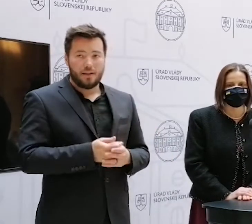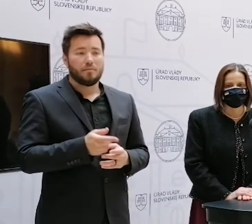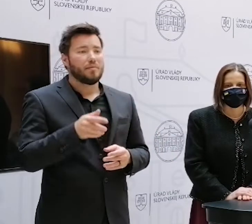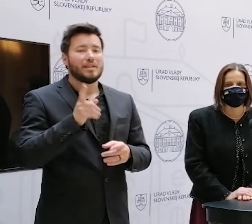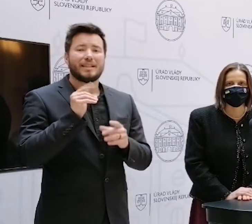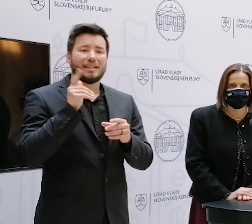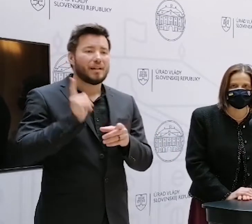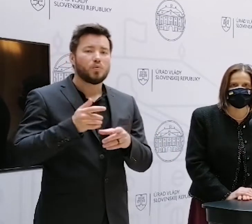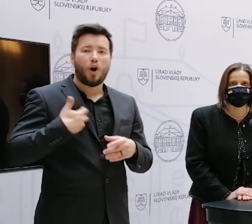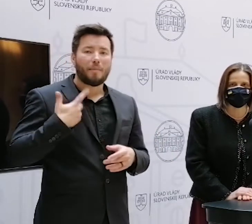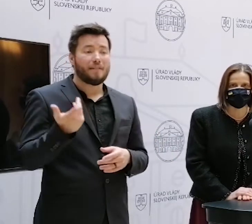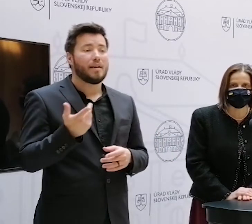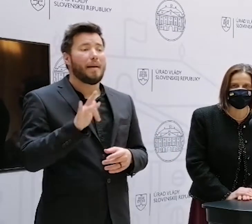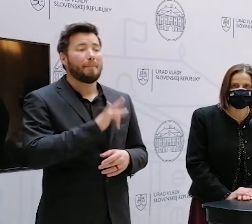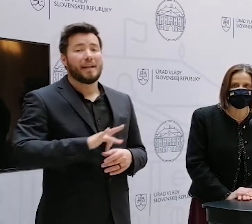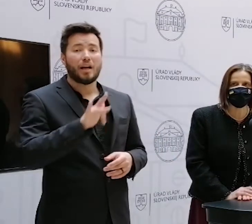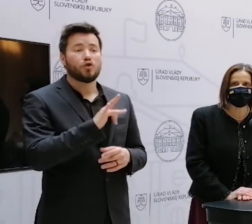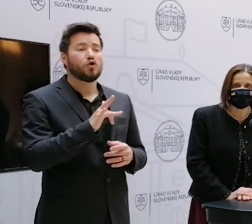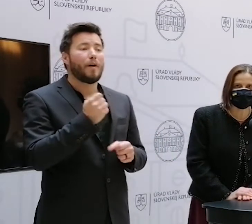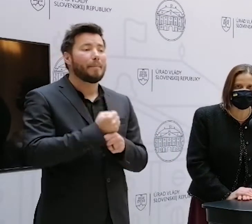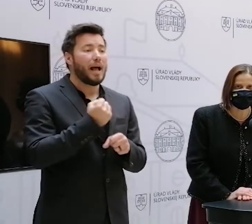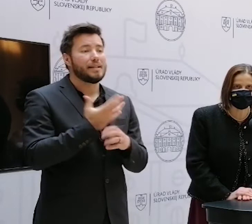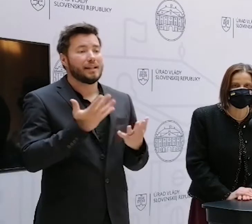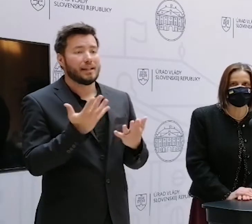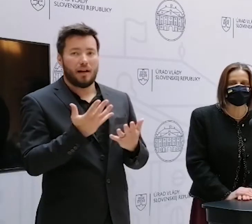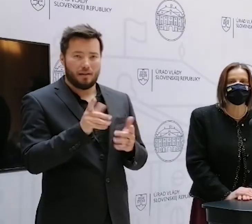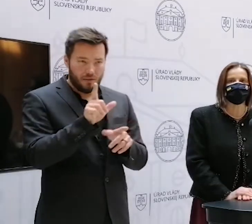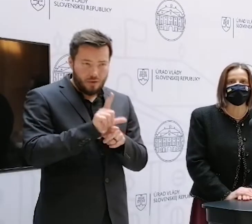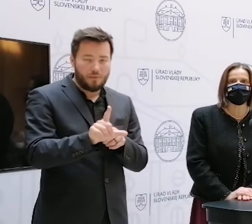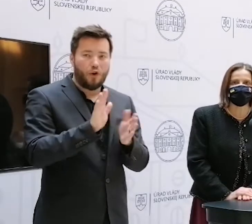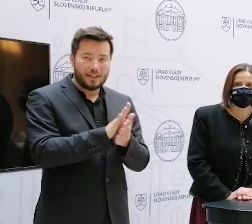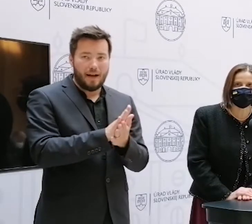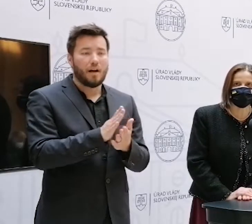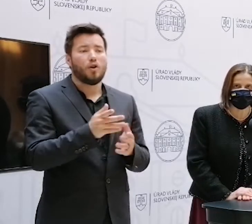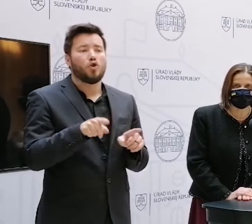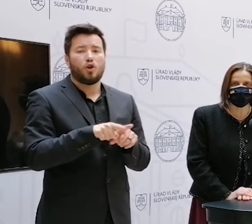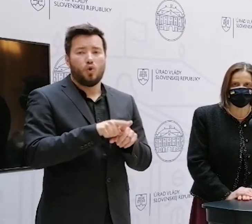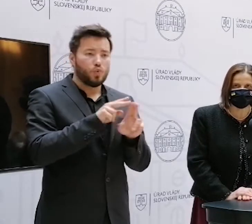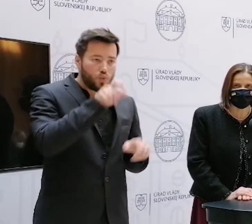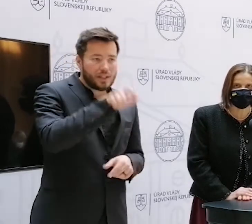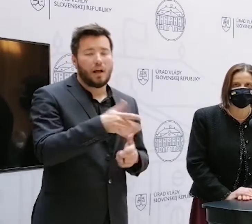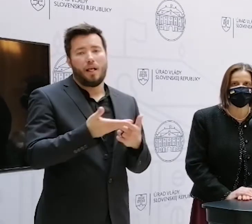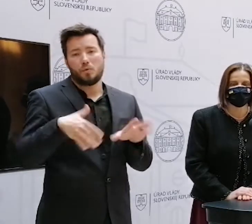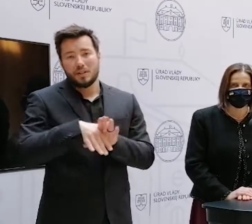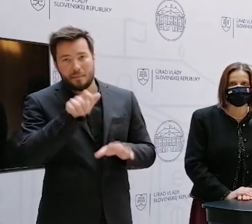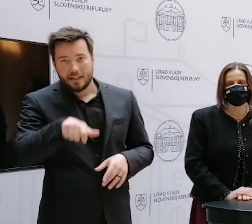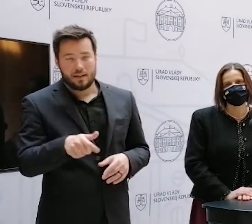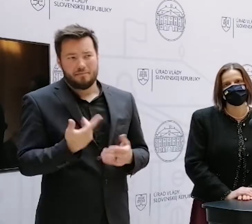výkonu práce, či pre sudcu alebo akéhokoľvek zamestnanca. Takže z tohto pohľadu nerozumiem, prečo sa tie protesty